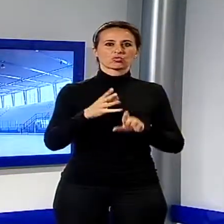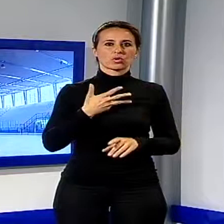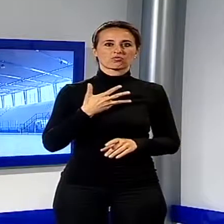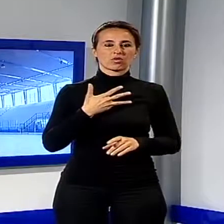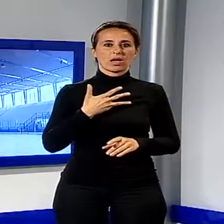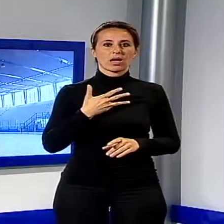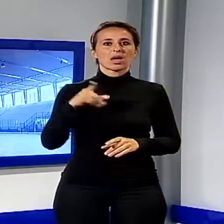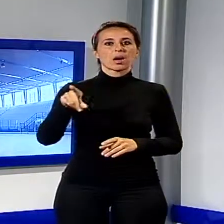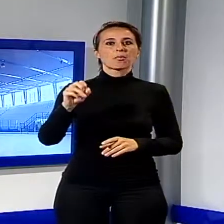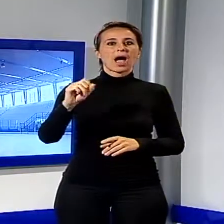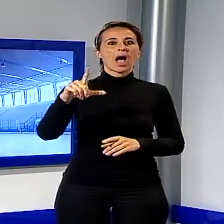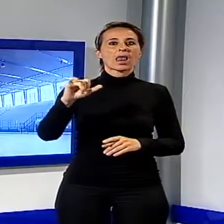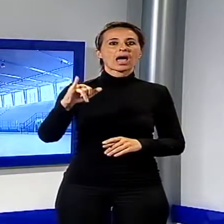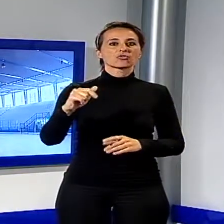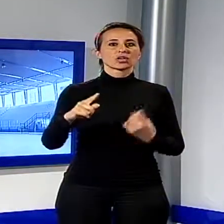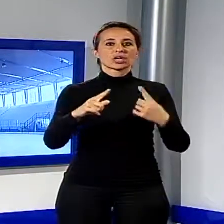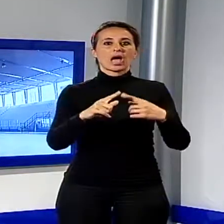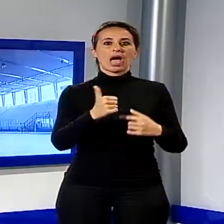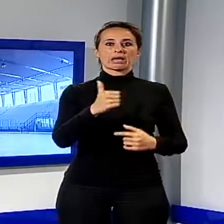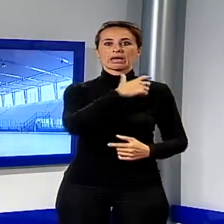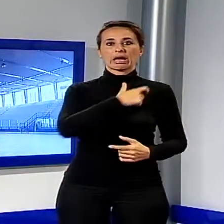Cgc Palagi e candidati a sindaco.